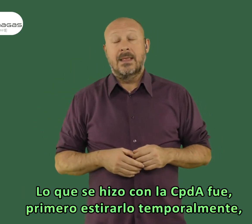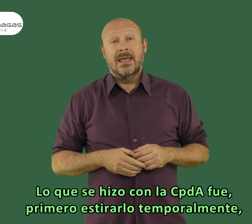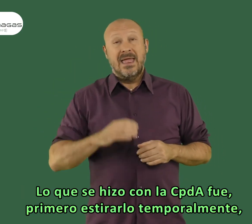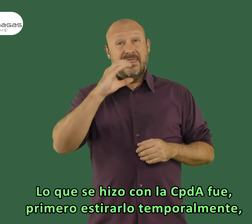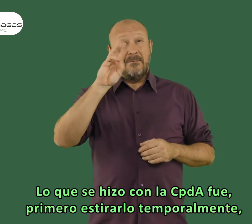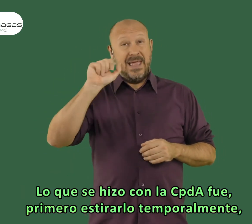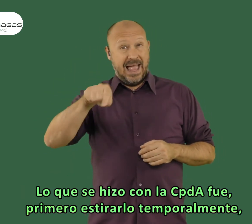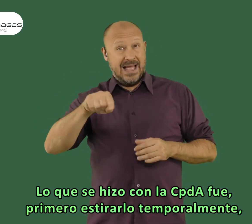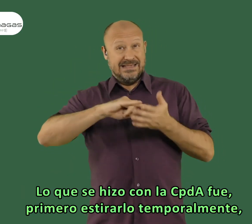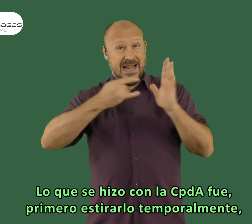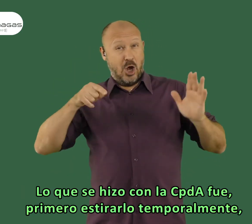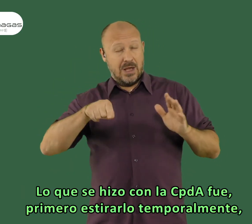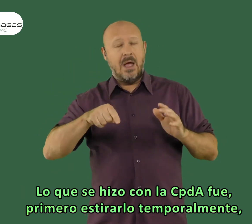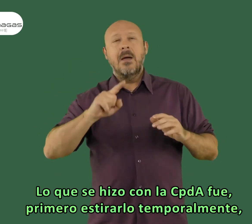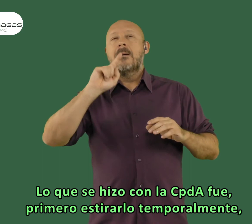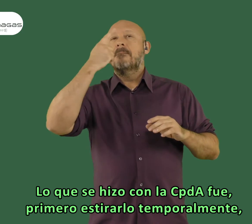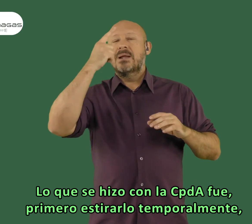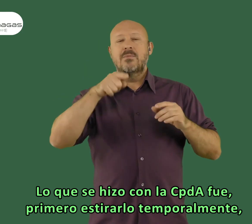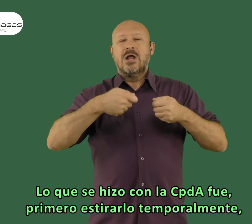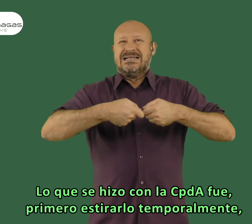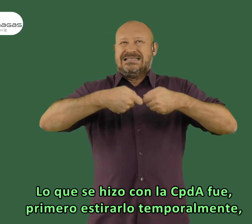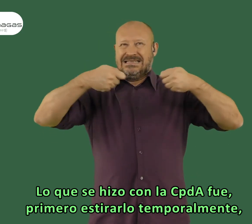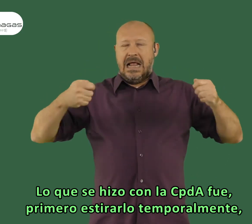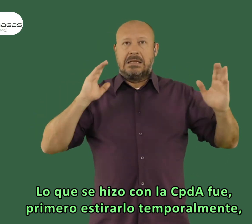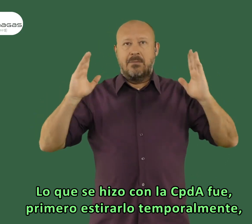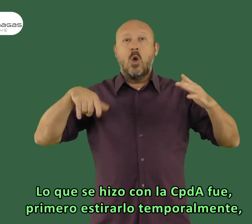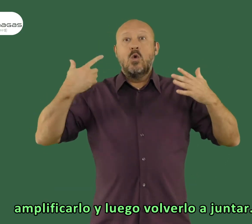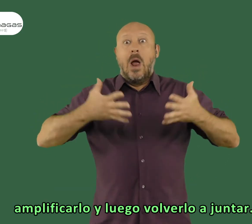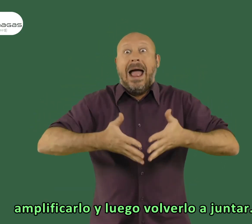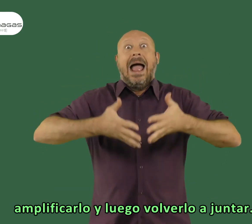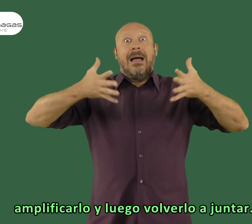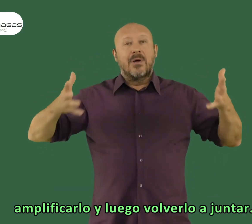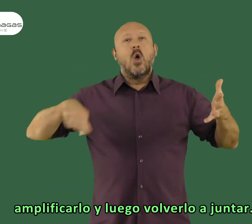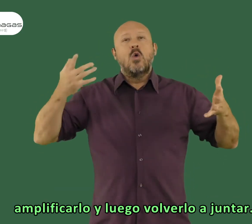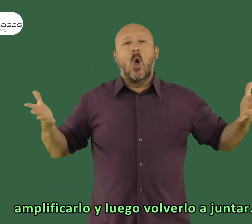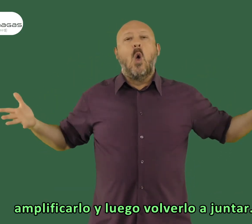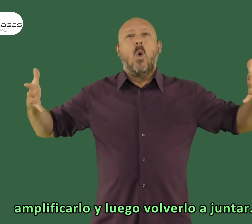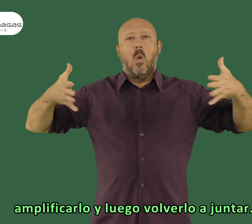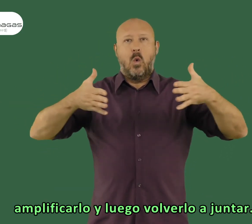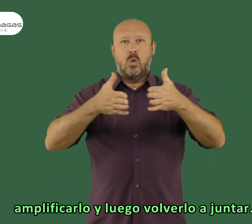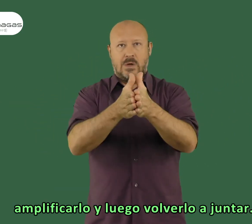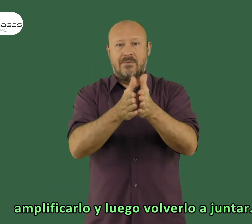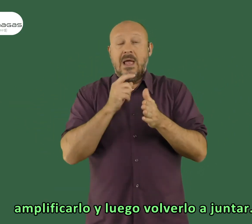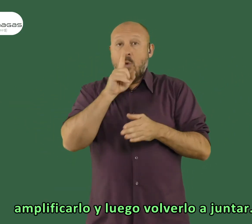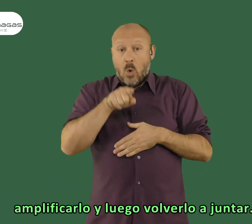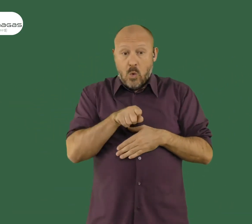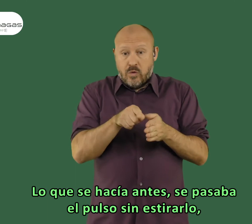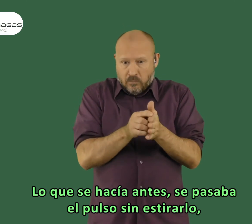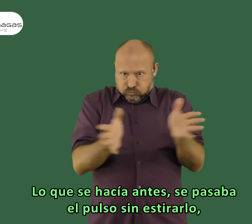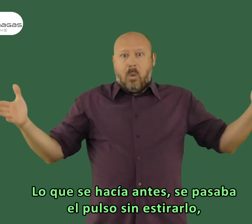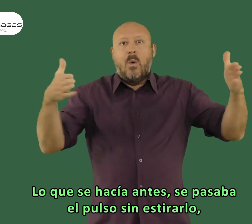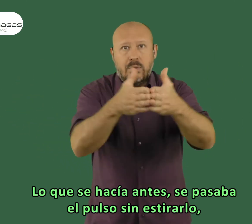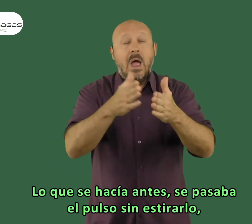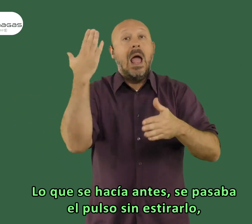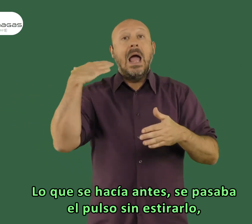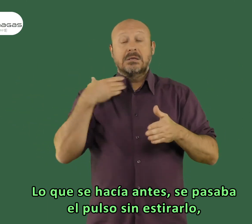antes? lo que se hizo con la CPA es primero estirarlo temporalmente luego amplificarlo y luego ya se volvía a juntar y lo que se